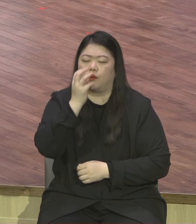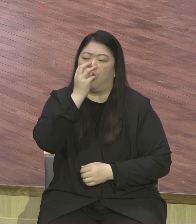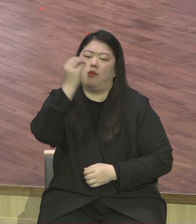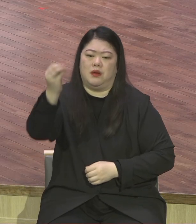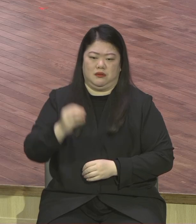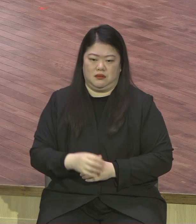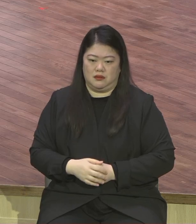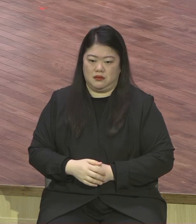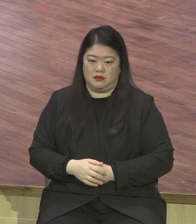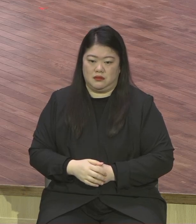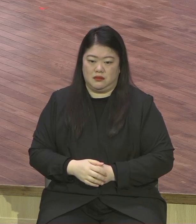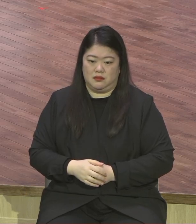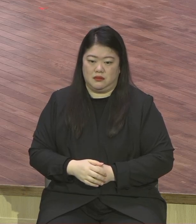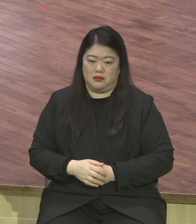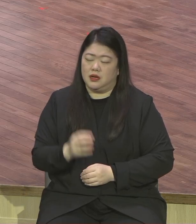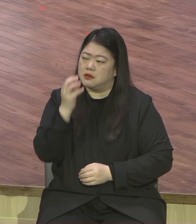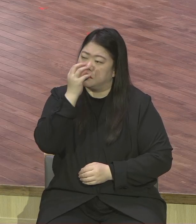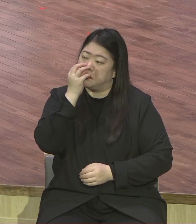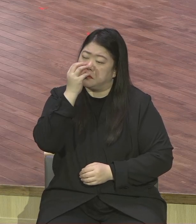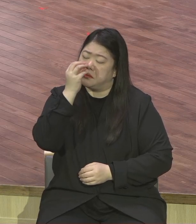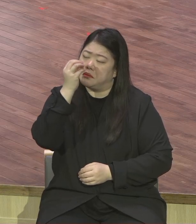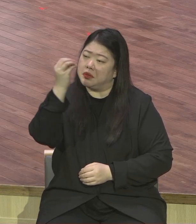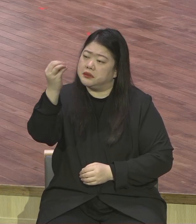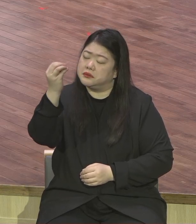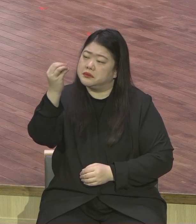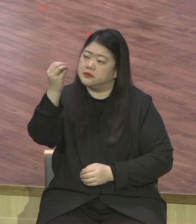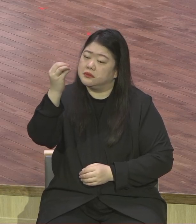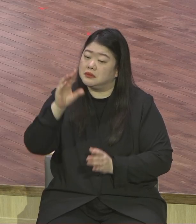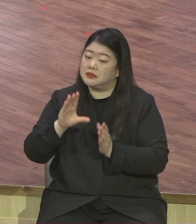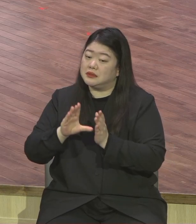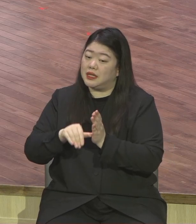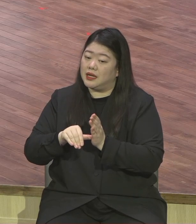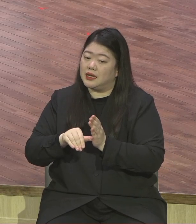무시했다고 그 속에 교만해 알아줘야 된대